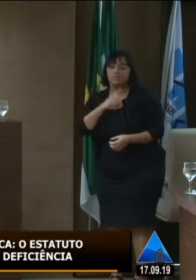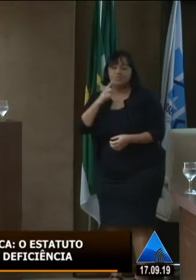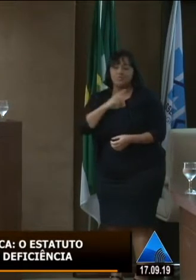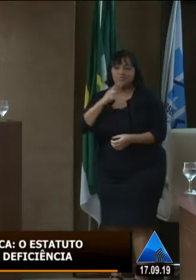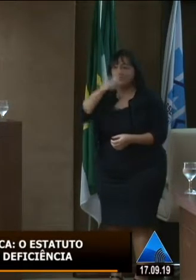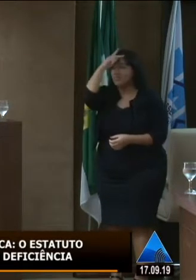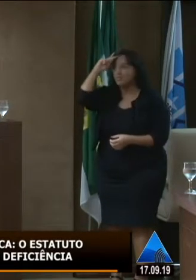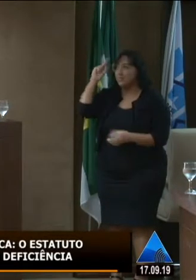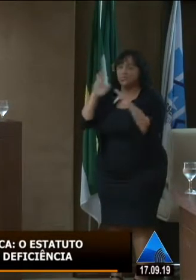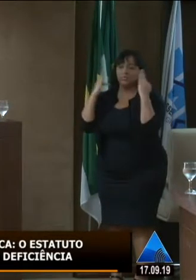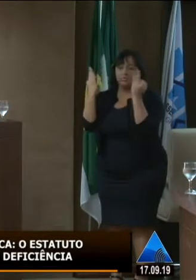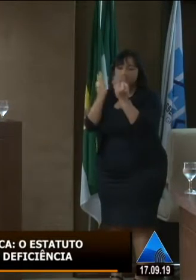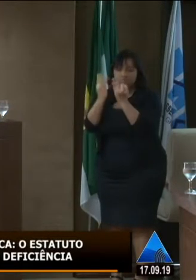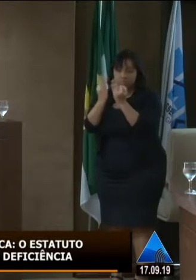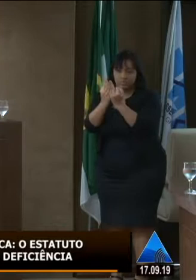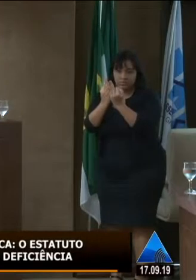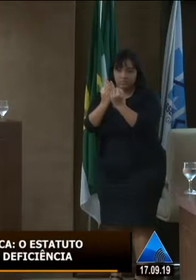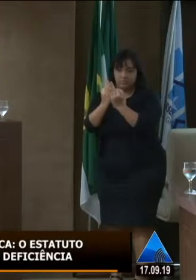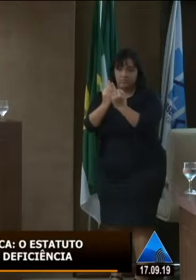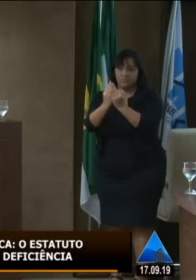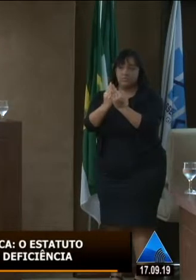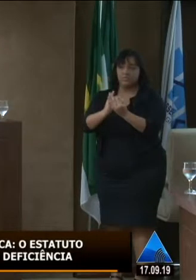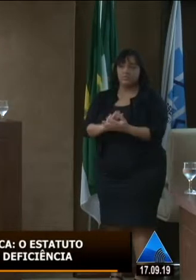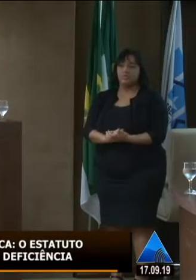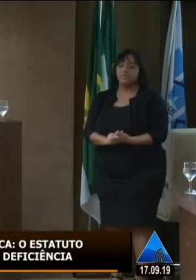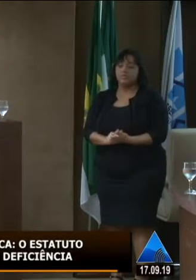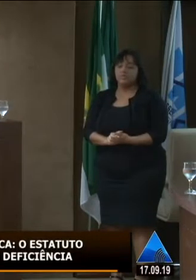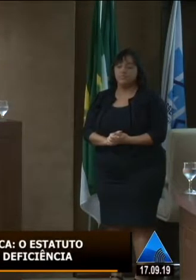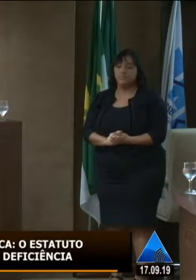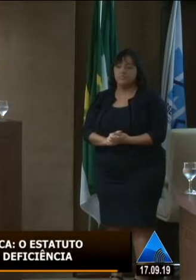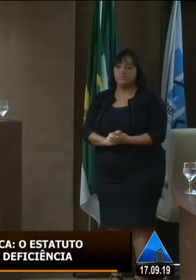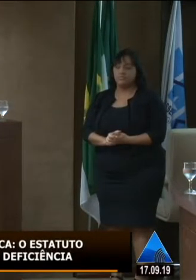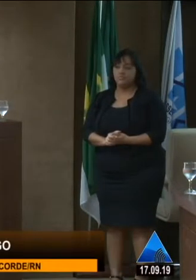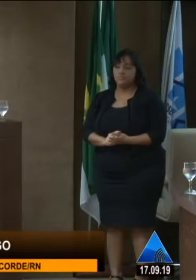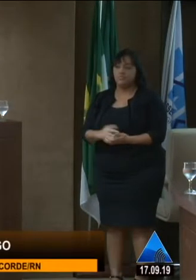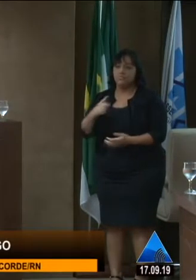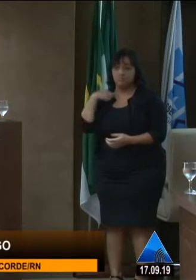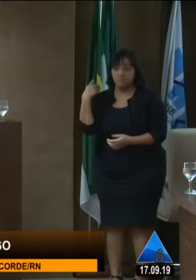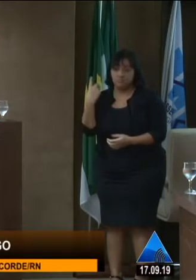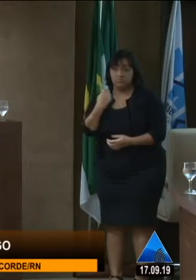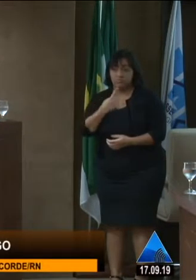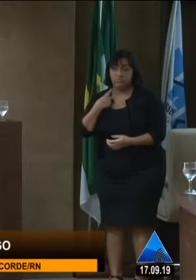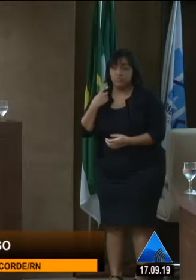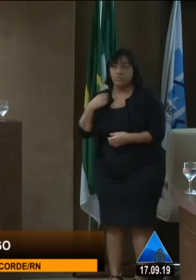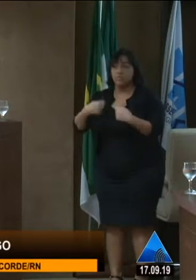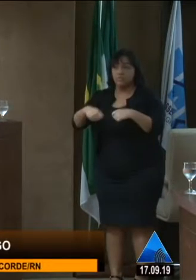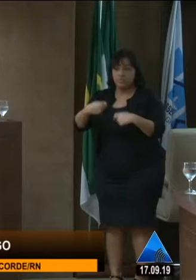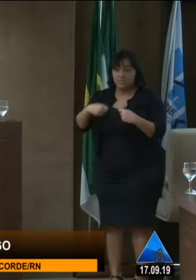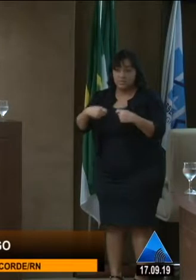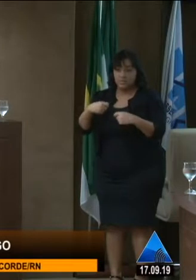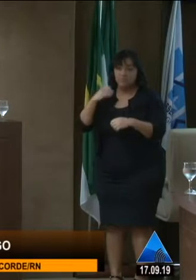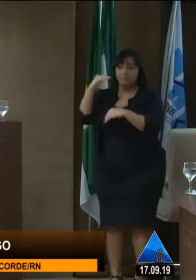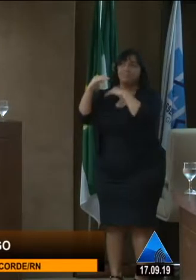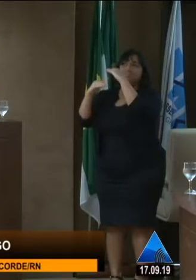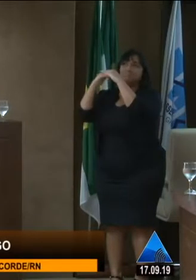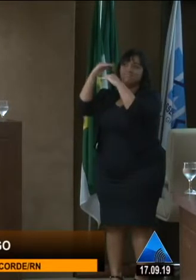gente tem a participação dentro de casa e que a gente tenta ampliar para que